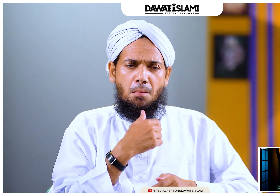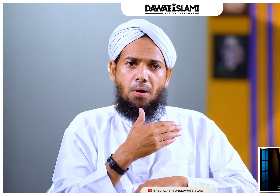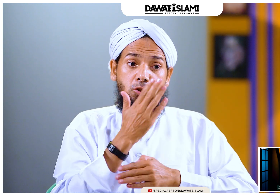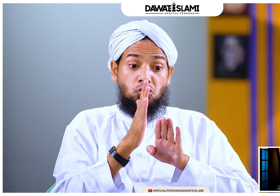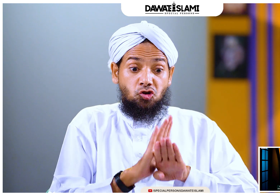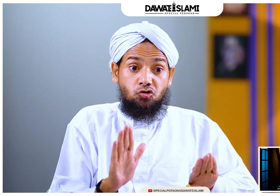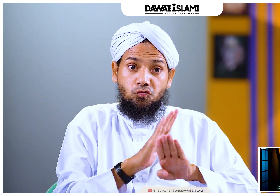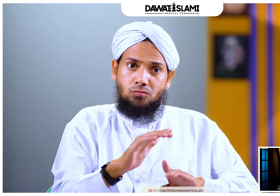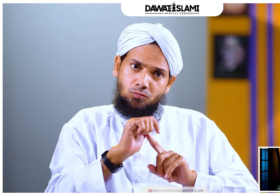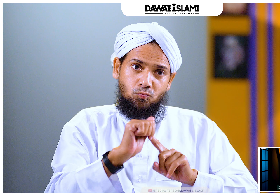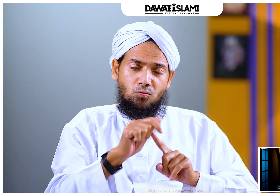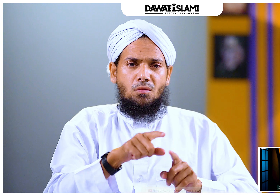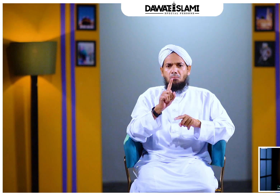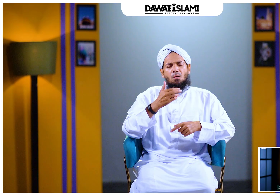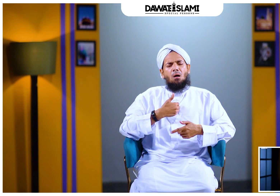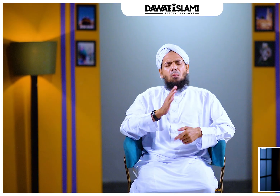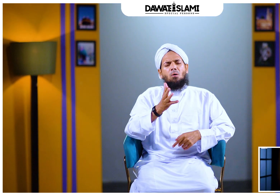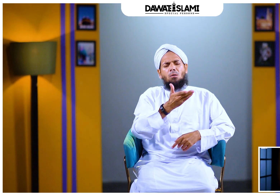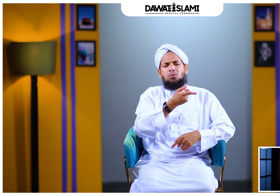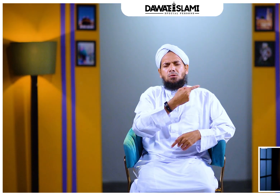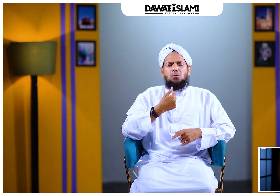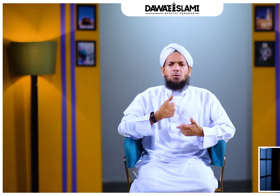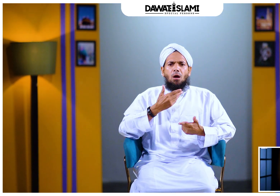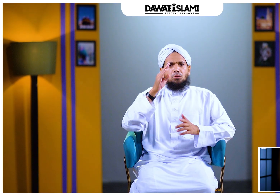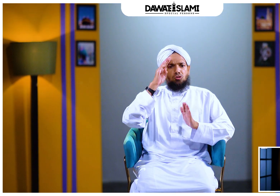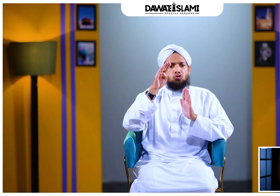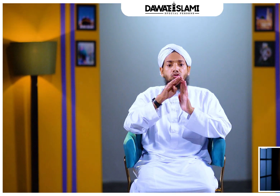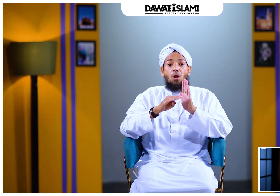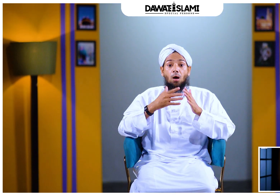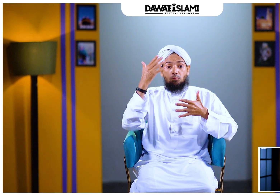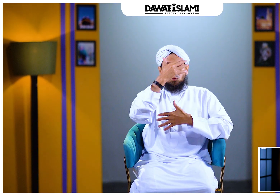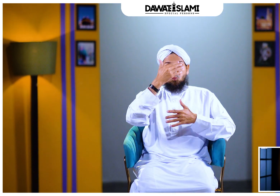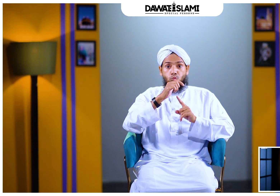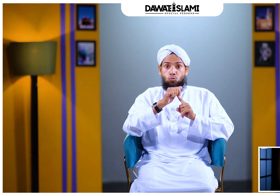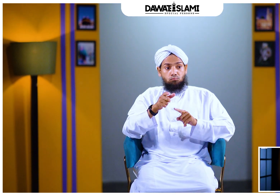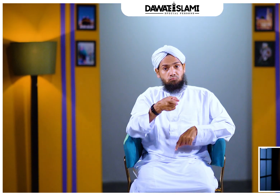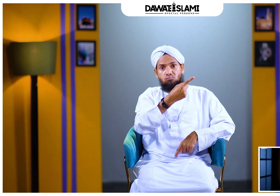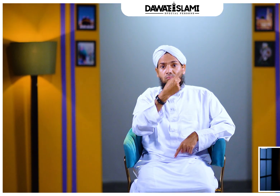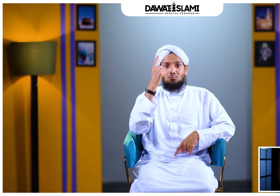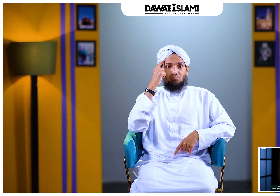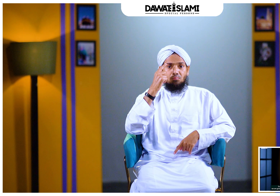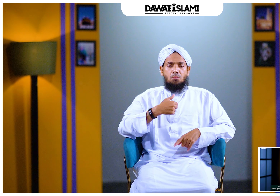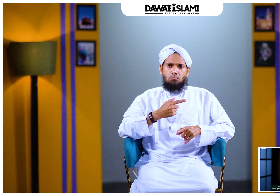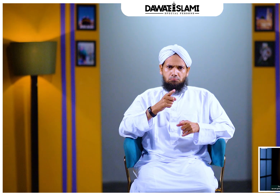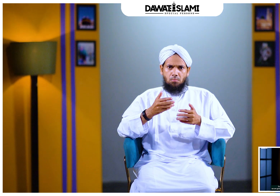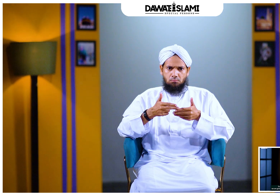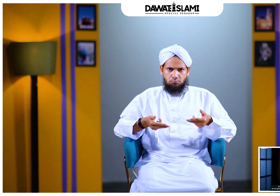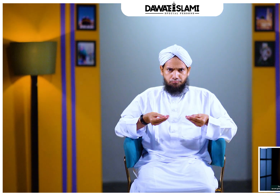صفائی ستھرائی ہی کی ضرورتیں ہیں بعض سیچویشنز ایسی ہیں کہ جن میں اسلام غسل کرنے کا حکم دیتا ہے تو ویوئرز اسی مناسبت سے